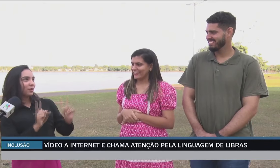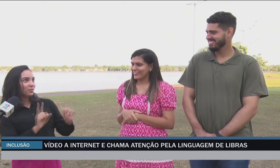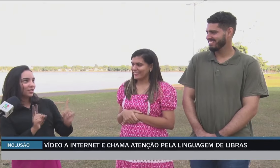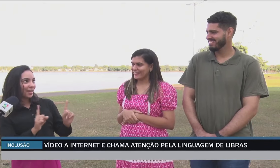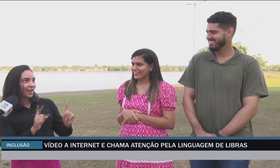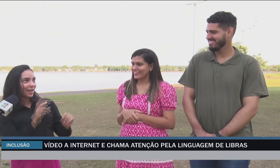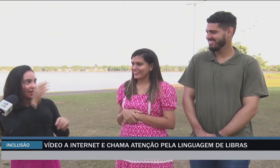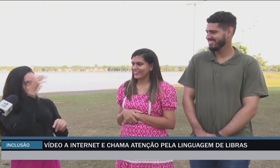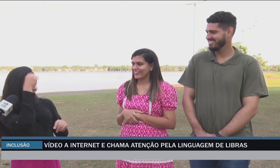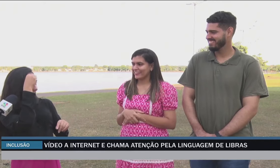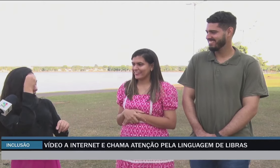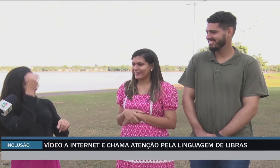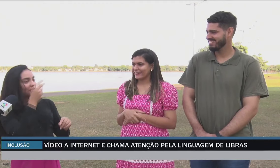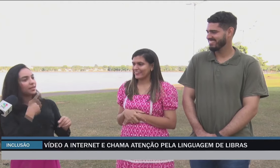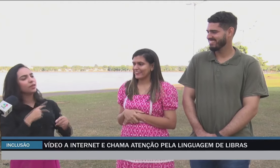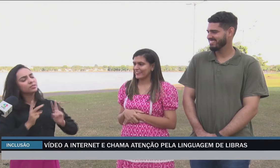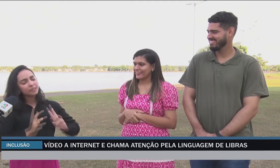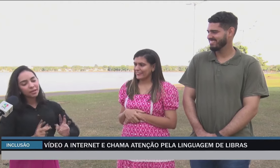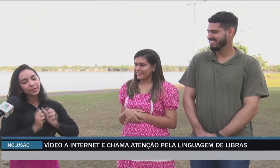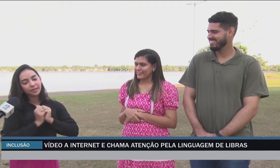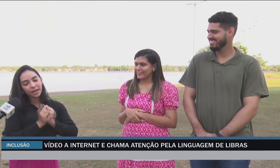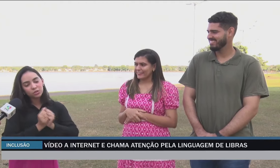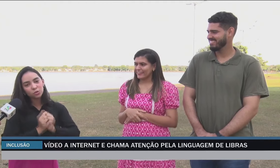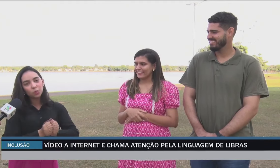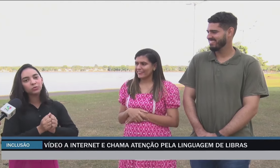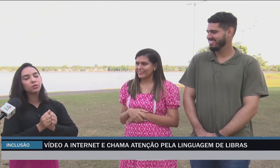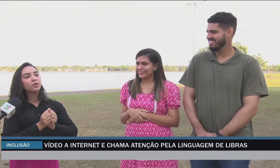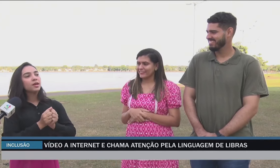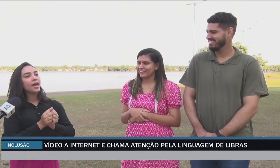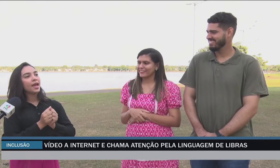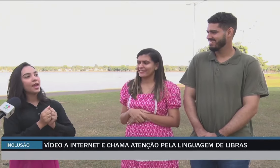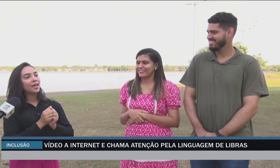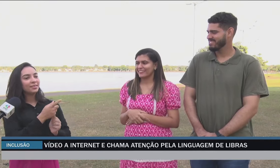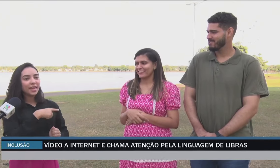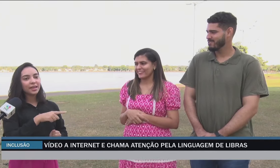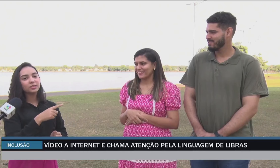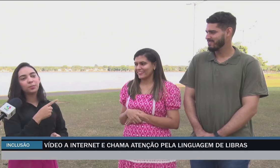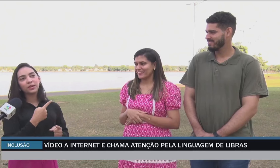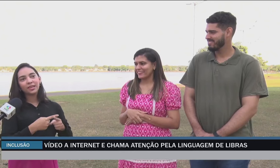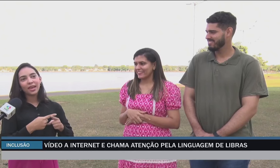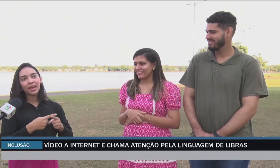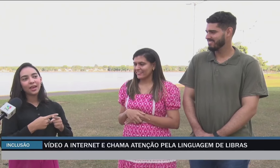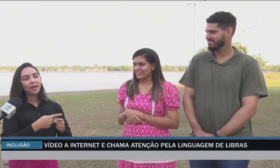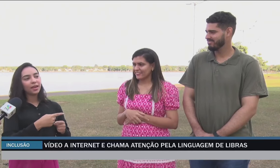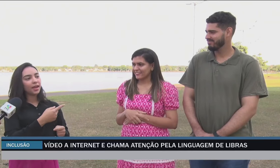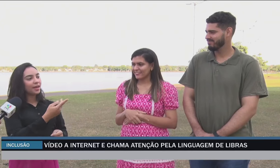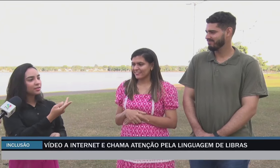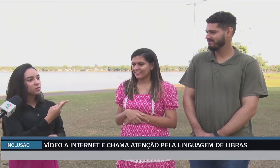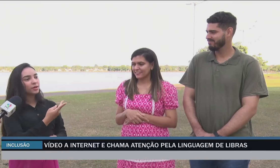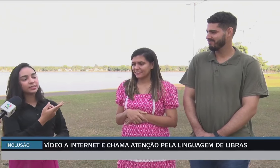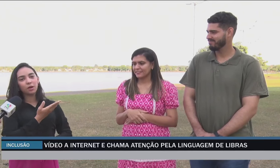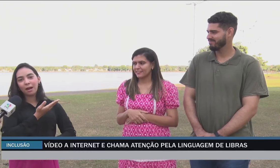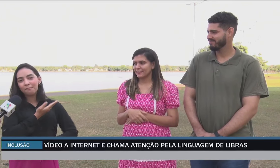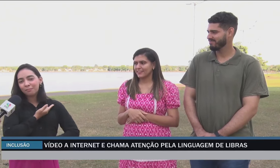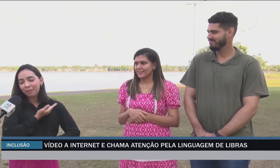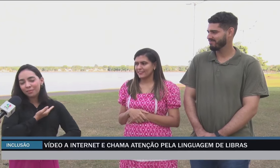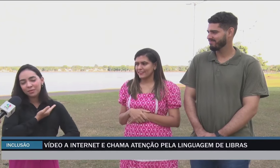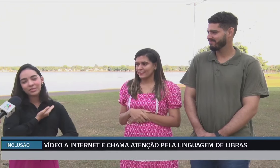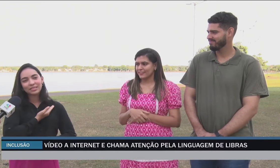não ser, né? A madrinha. Eu sempre estar ali junto deles, porque eles dois são amigos, assim,